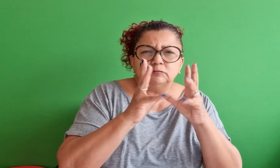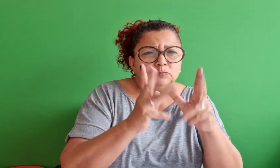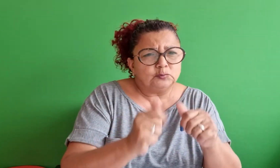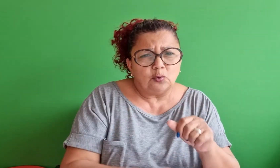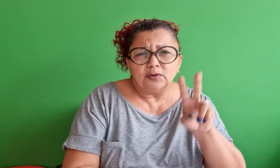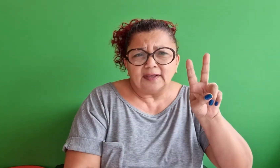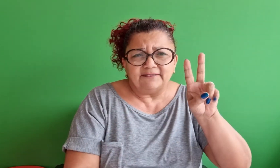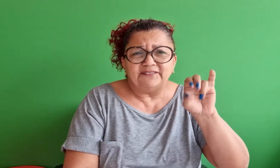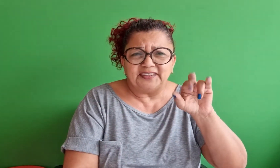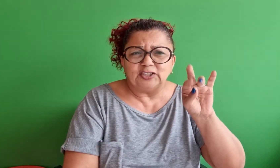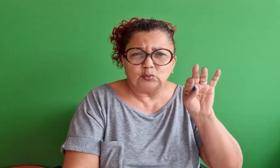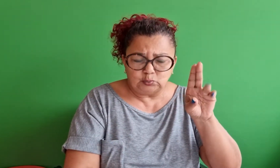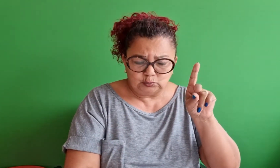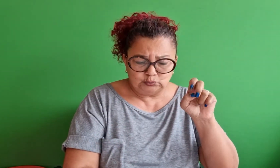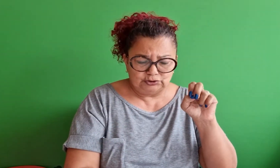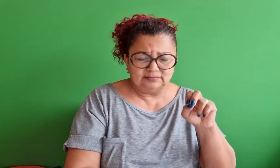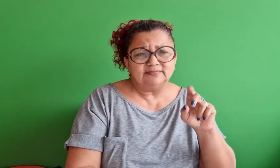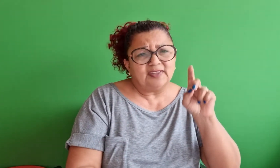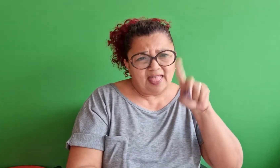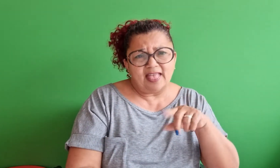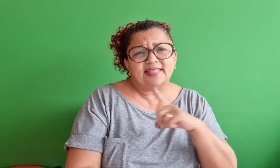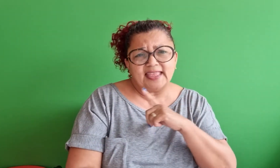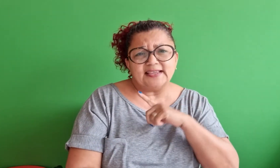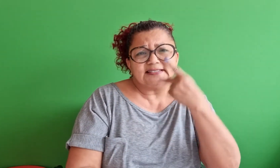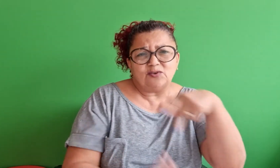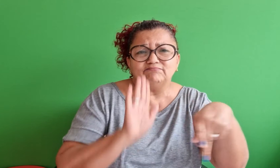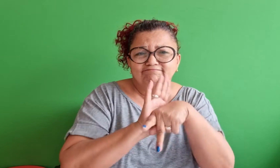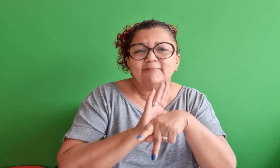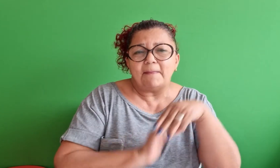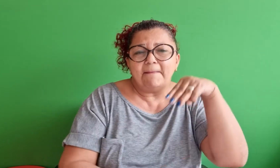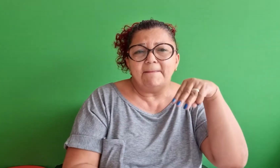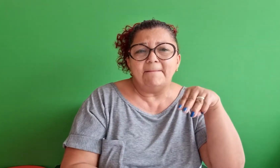E toda virtude tem o seu mérito.